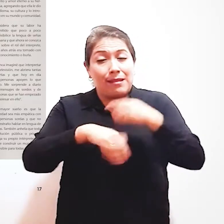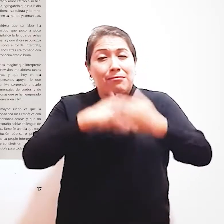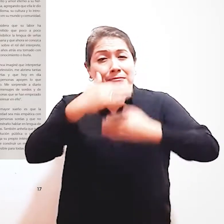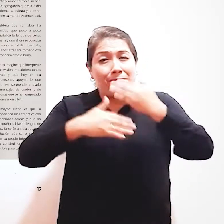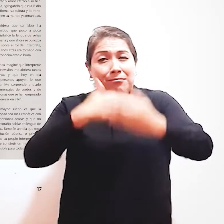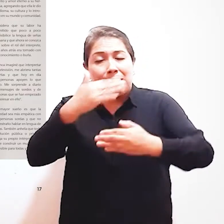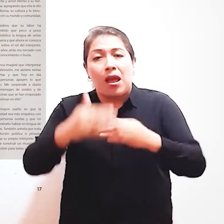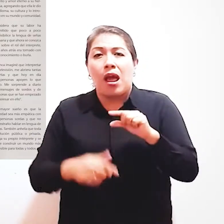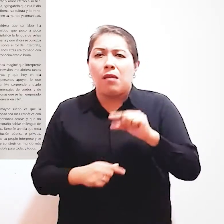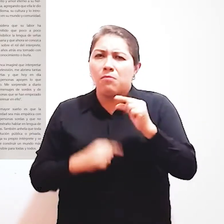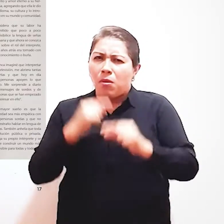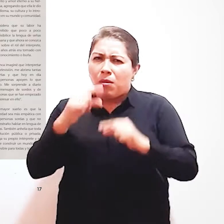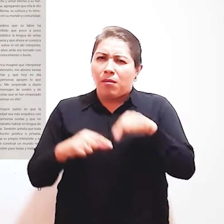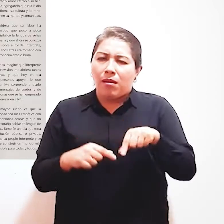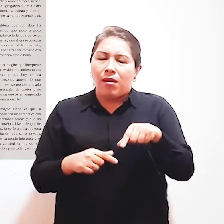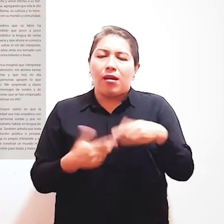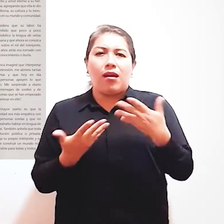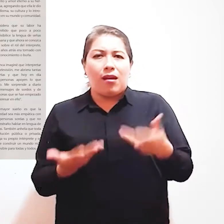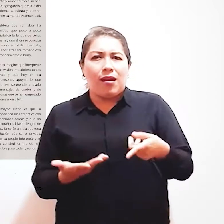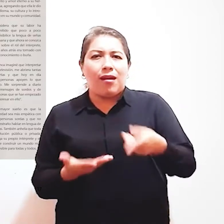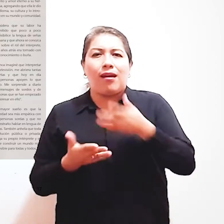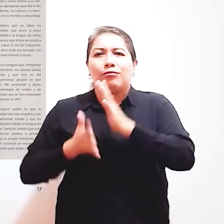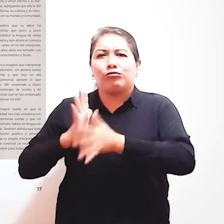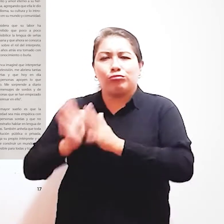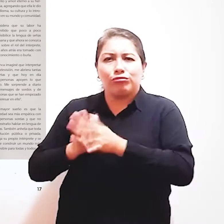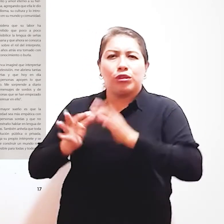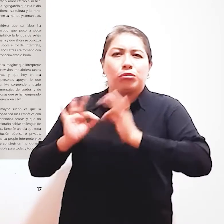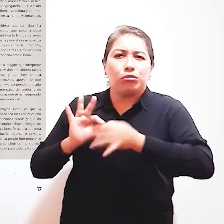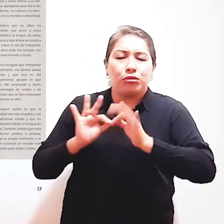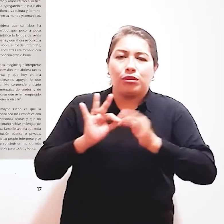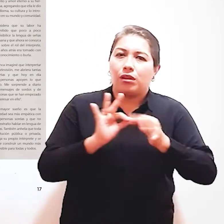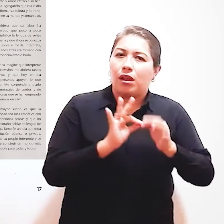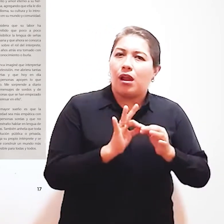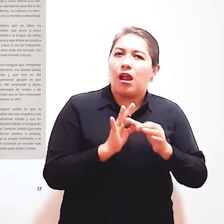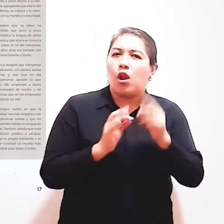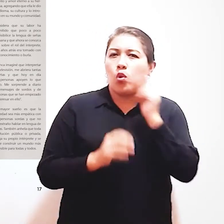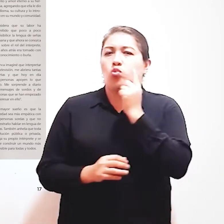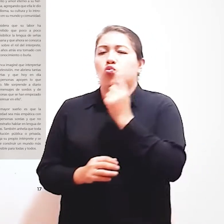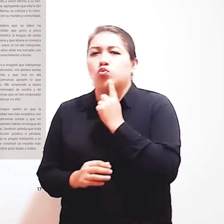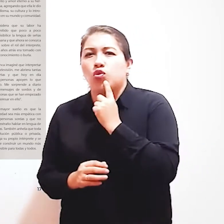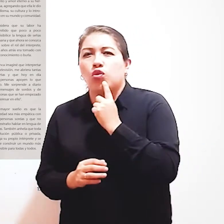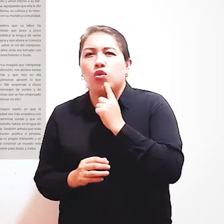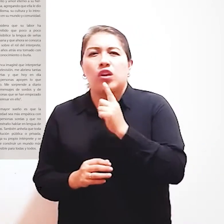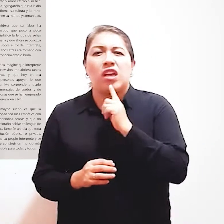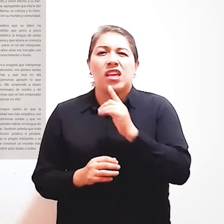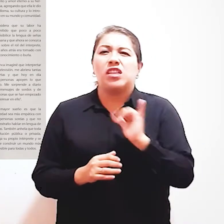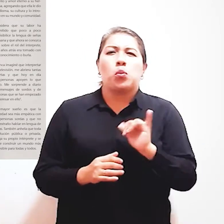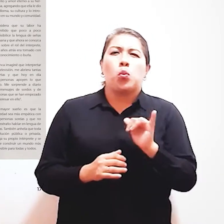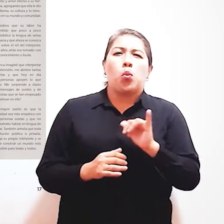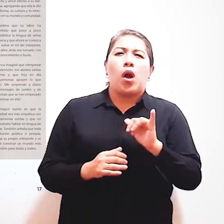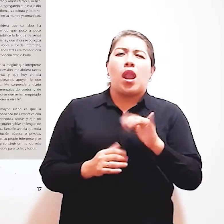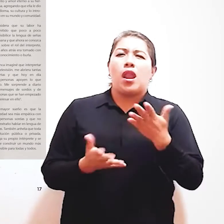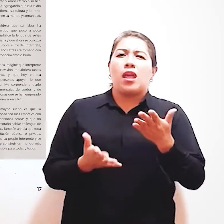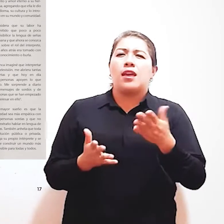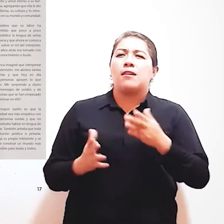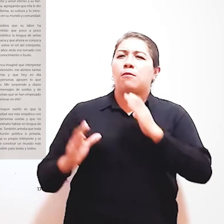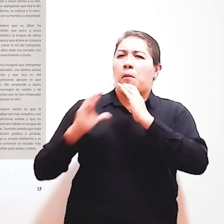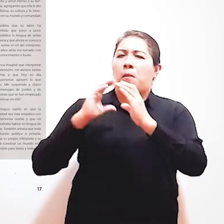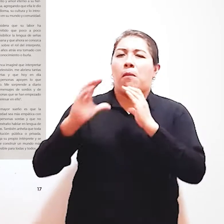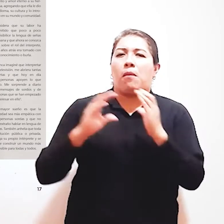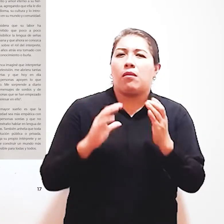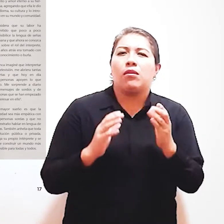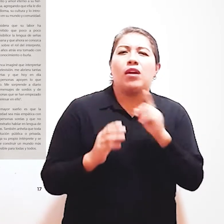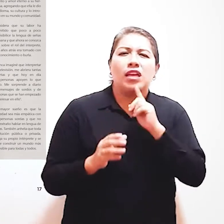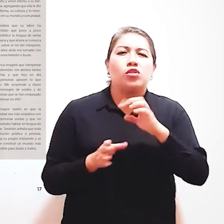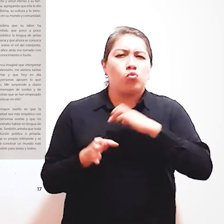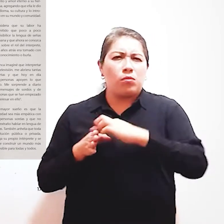pasar del tiempo Moisés se dio cuenta Que interpretar la lengua de los sordos No solo era una forma de comunicarse Sino una